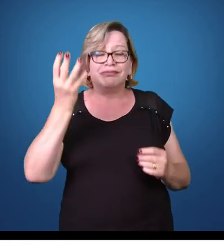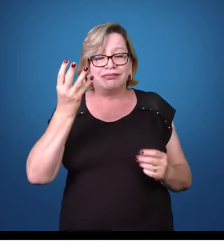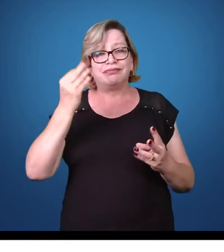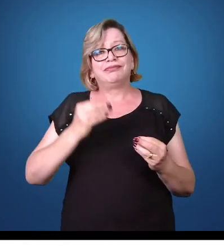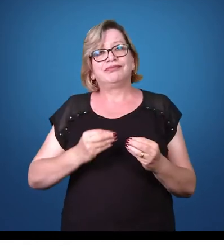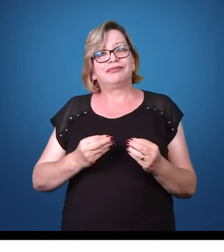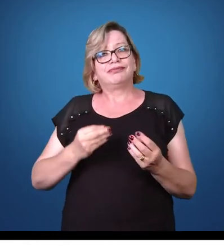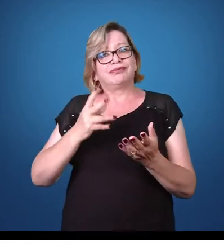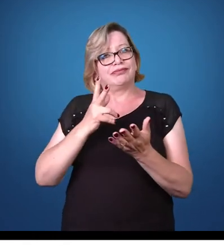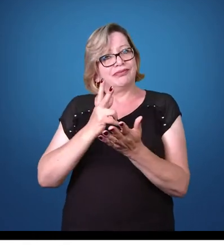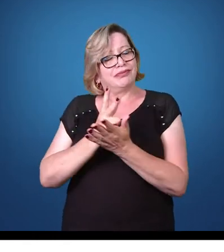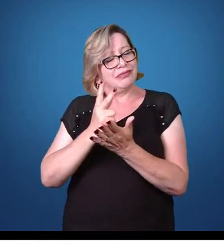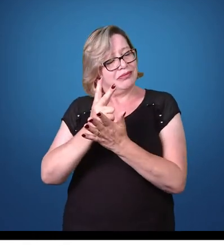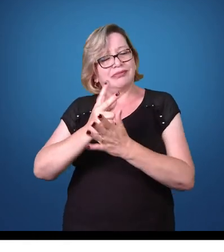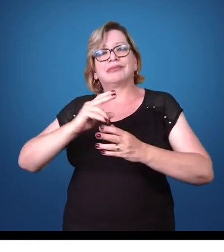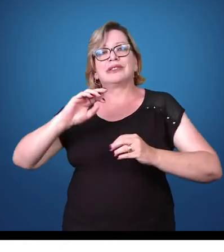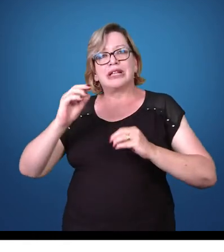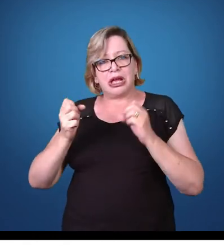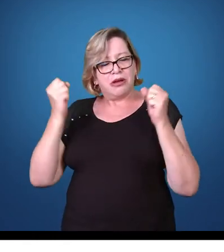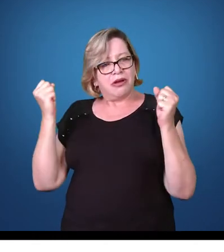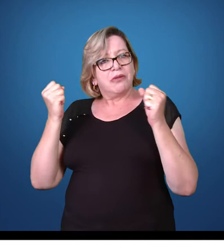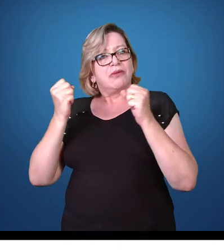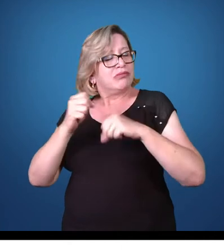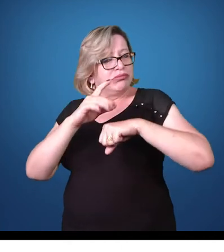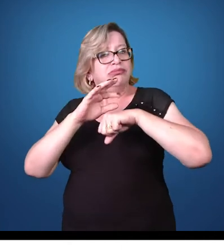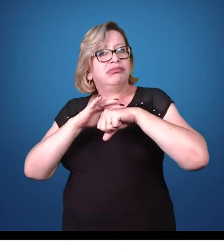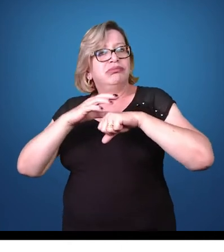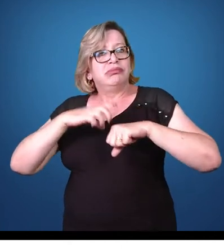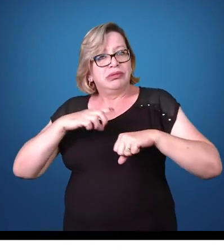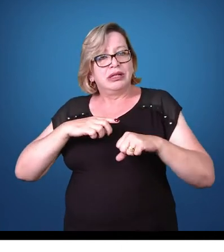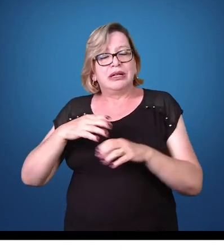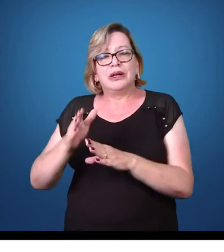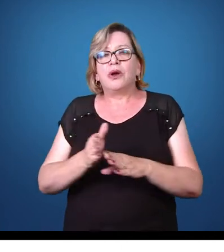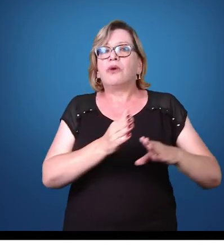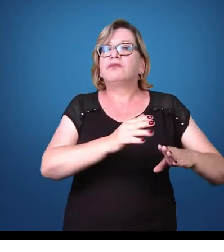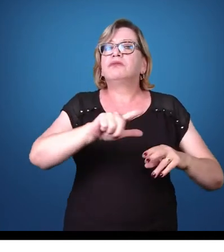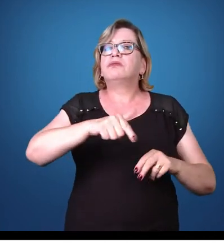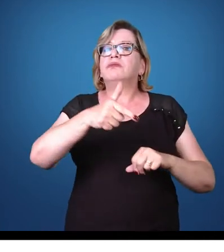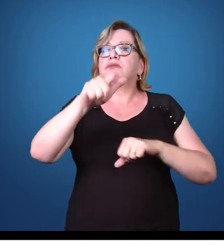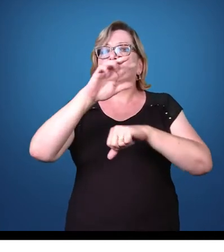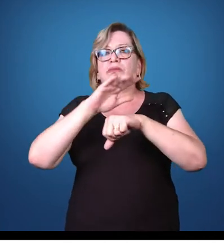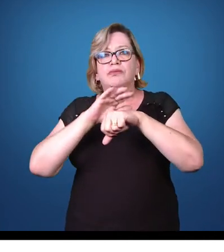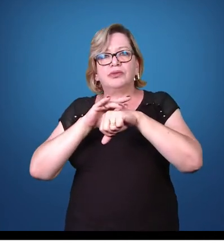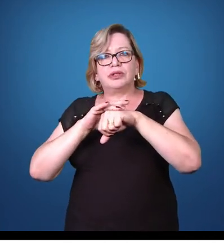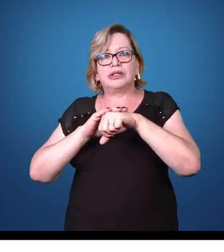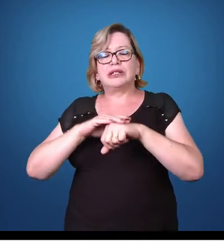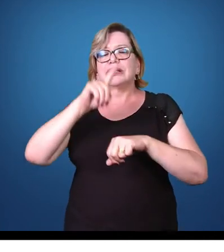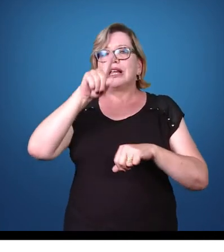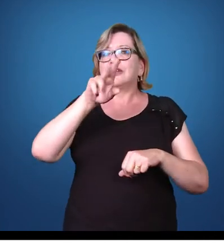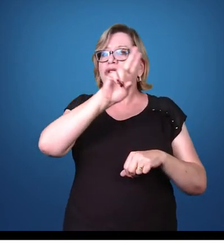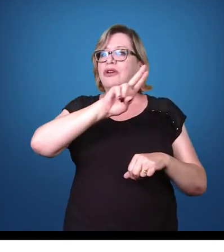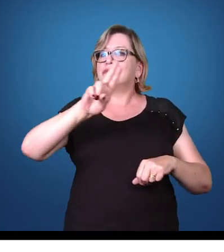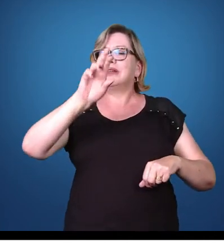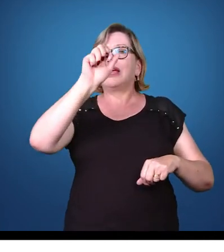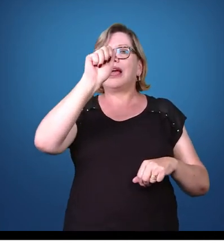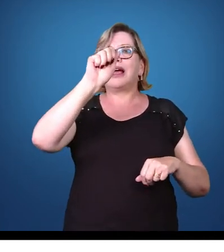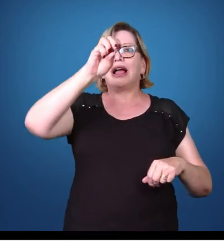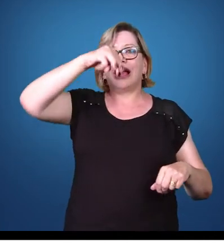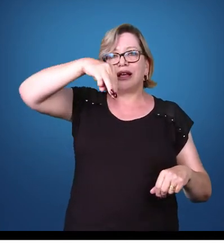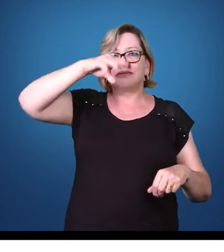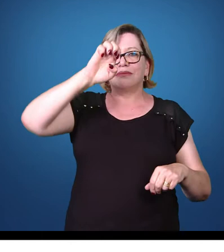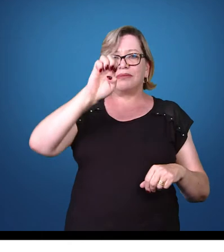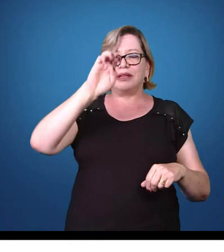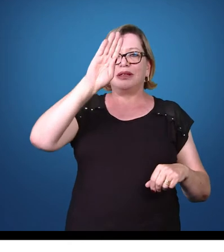sim, esse tipo de doença. Uma outra doença causada por protozoários é a amebíase, que é causada pela